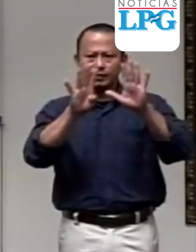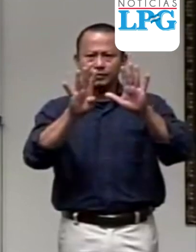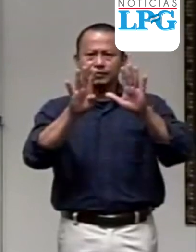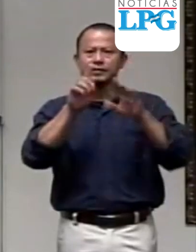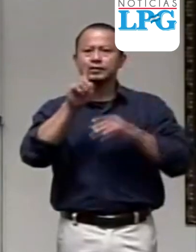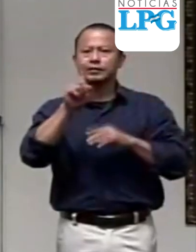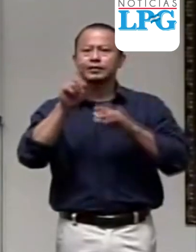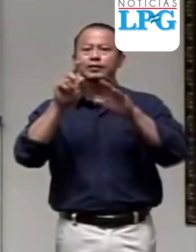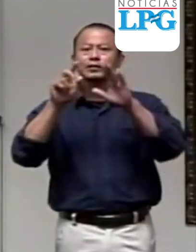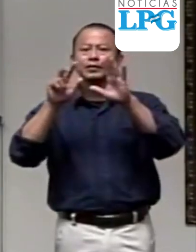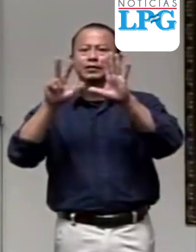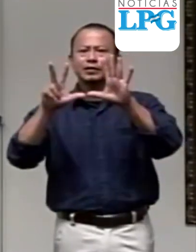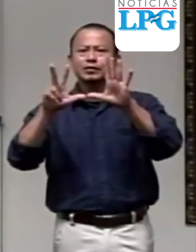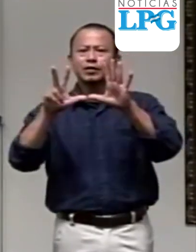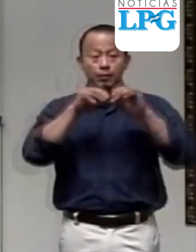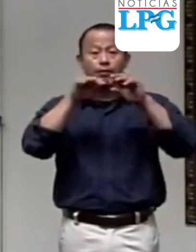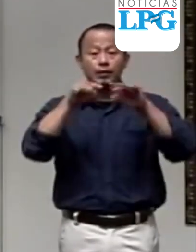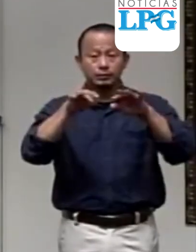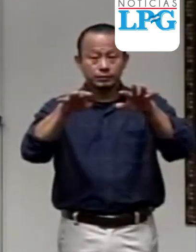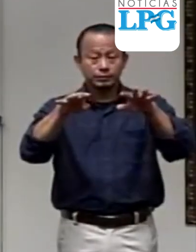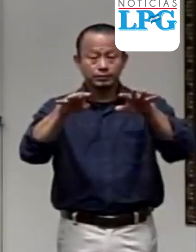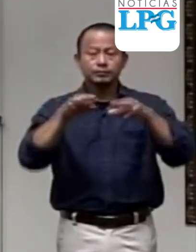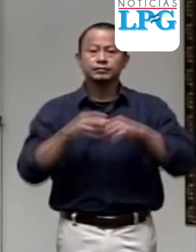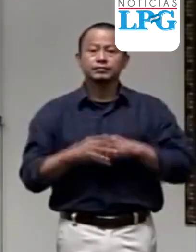de la gripe española, así llamada. Ahora, esto no quiere decir que.